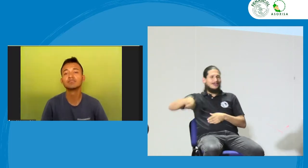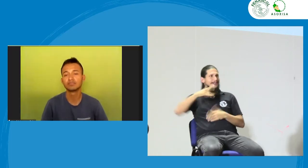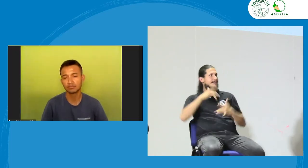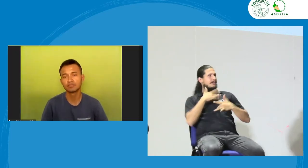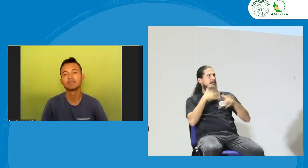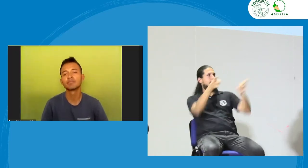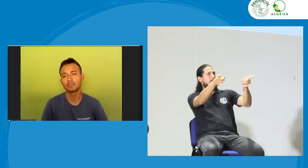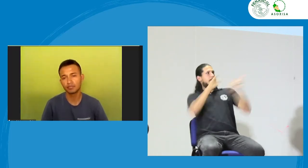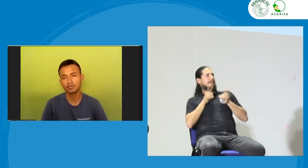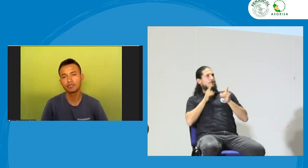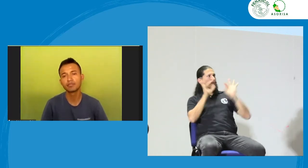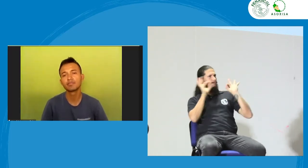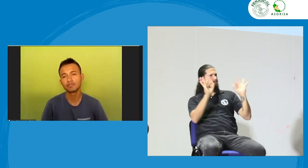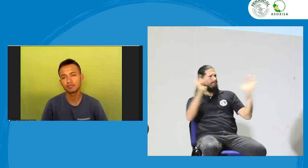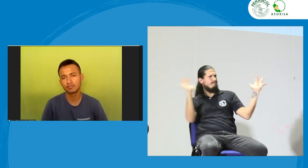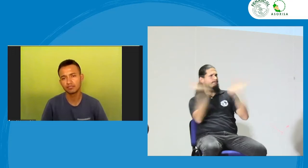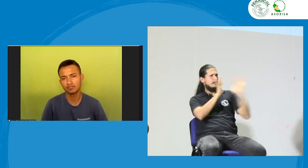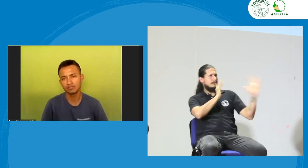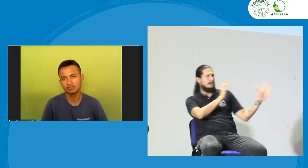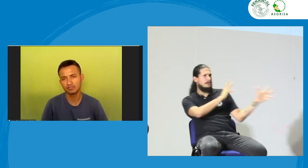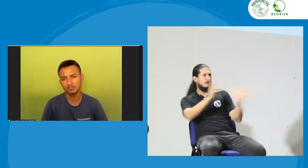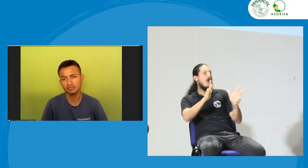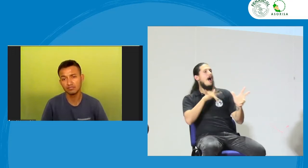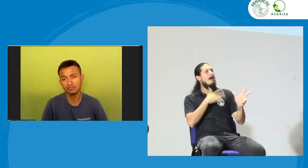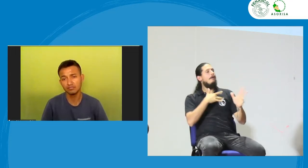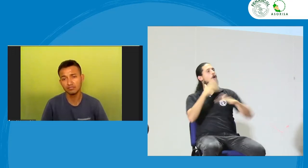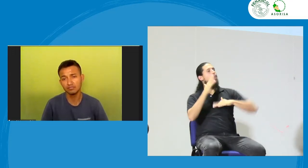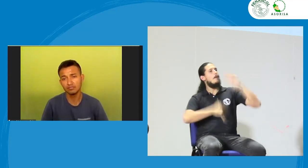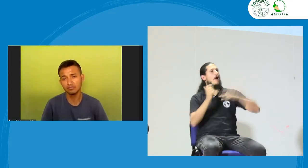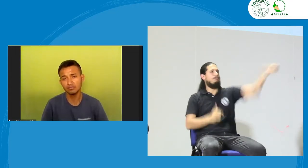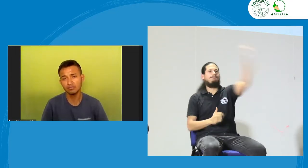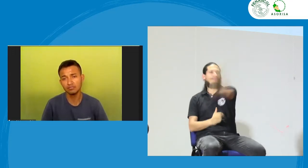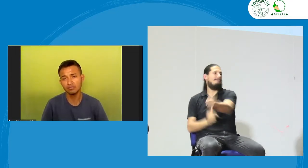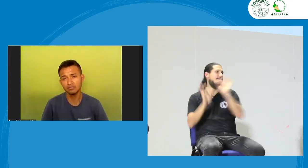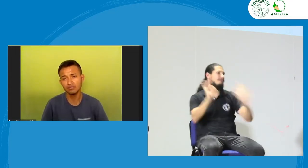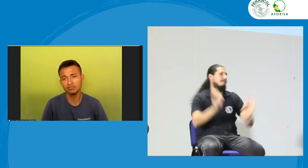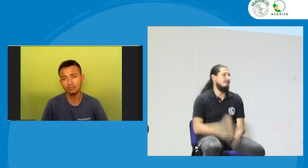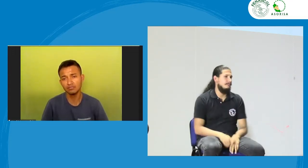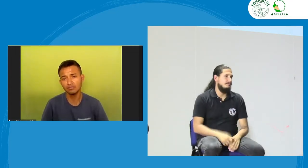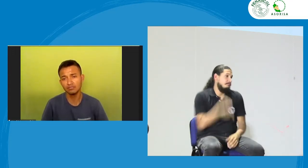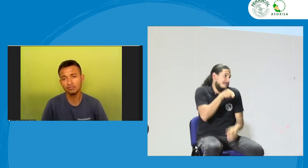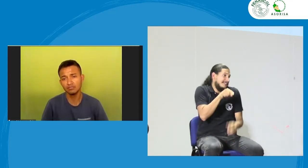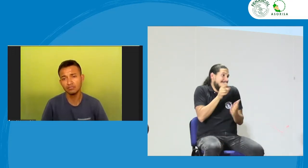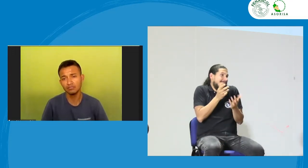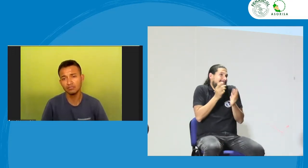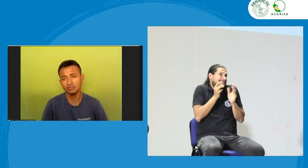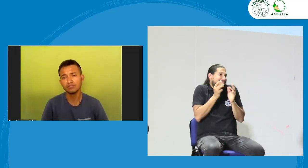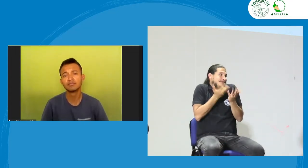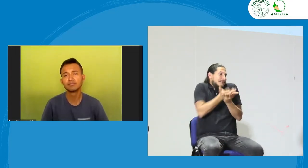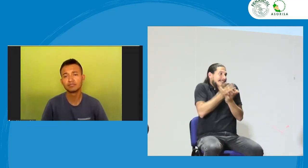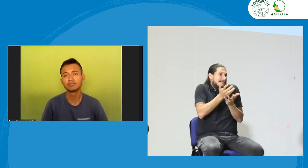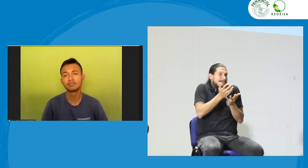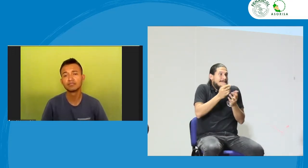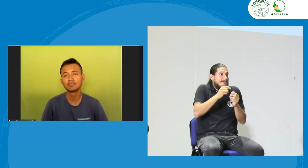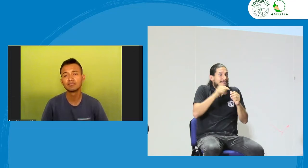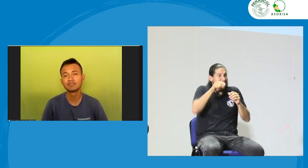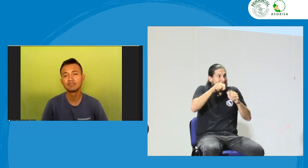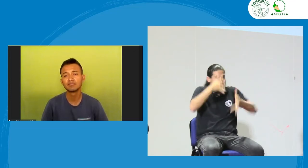vida sino que se asocien que esté en trabajo articulado con las personas sordas para hacer esa evaluación esas entrevistas y se consiga un perfil